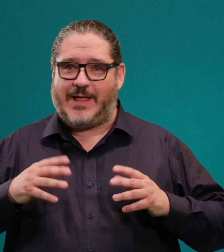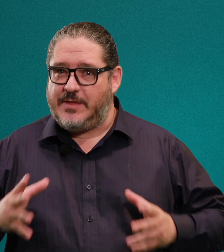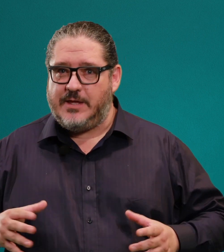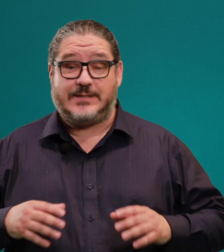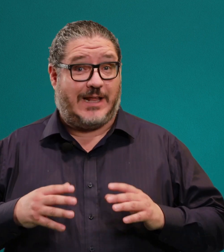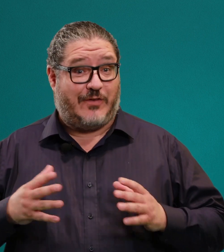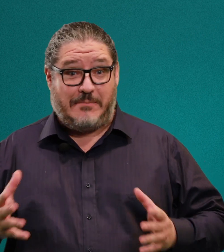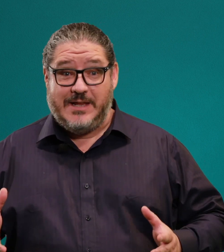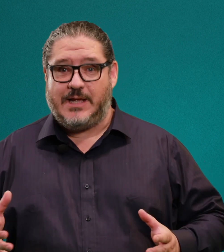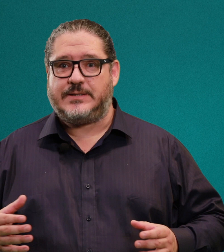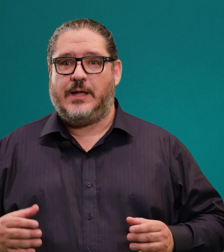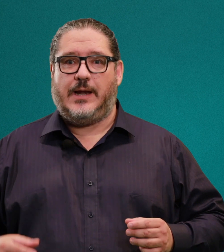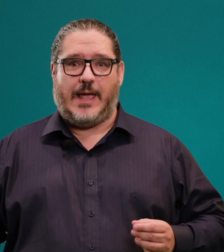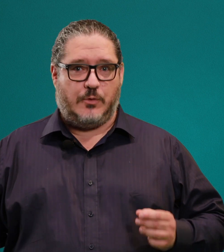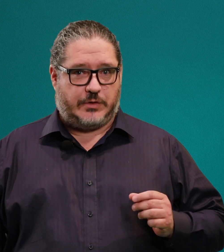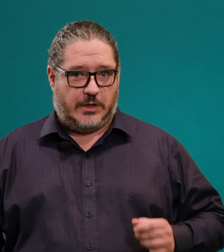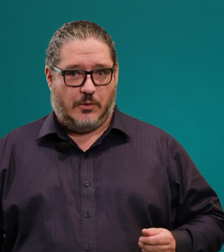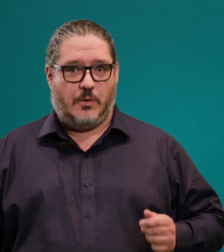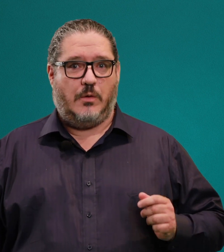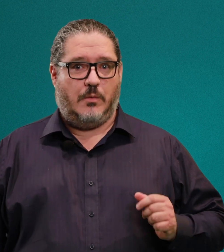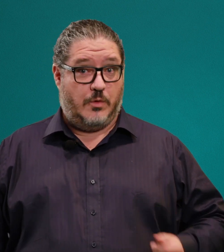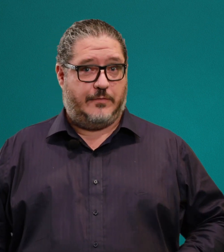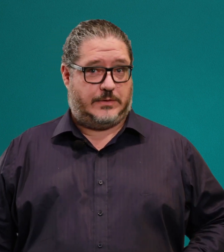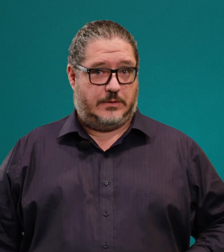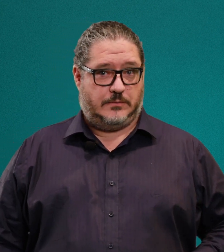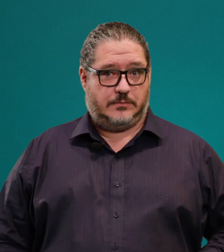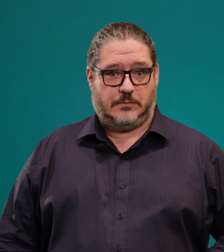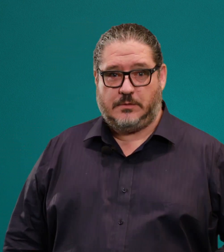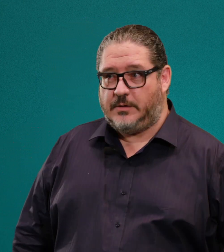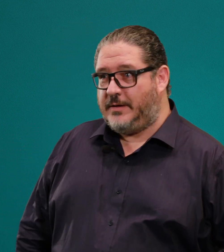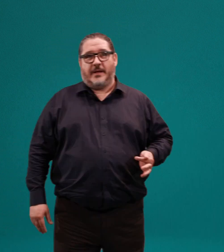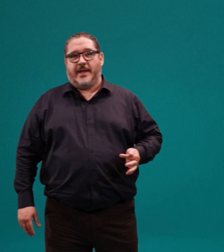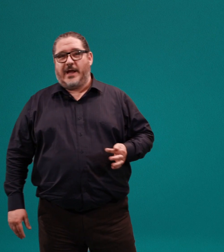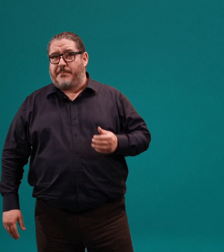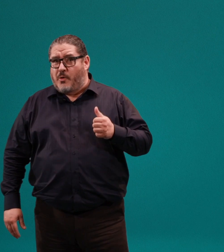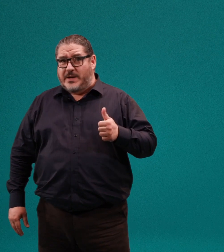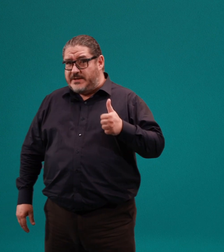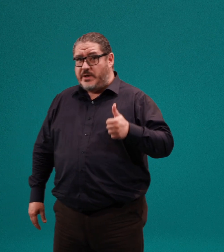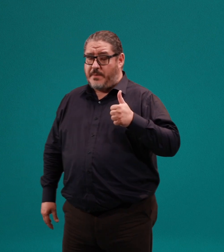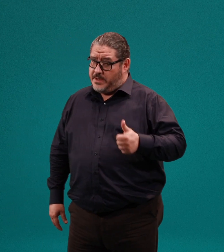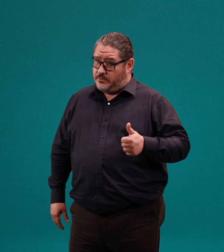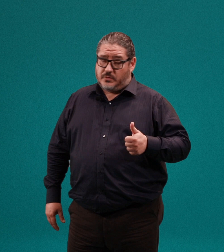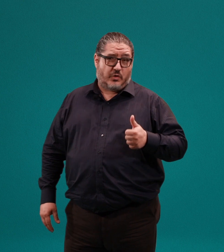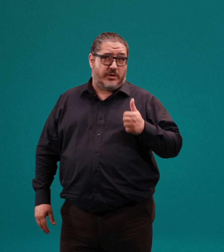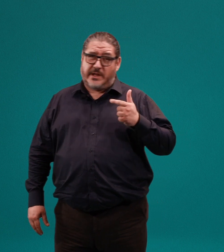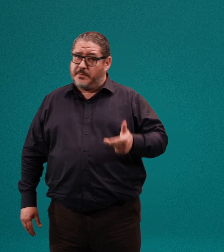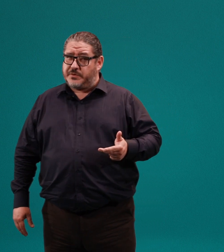las niñas, las familias, la hemos tenido muy difícil. El poco acceso a equipamiento, solo el 30%